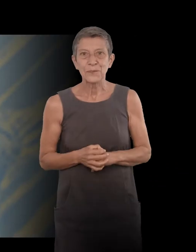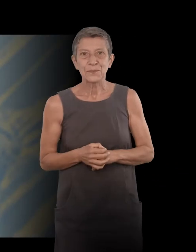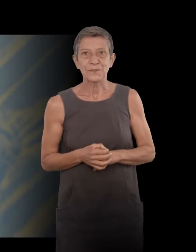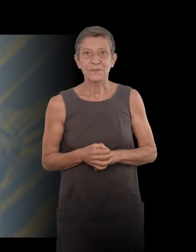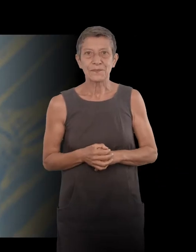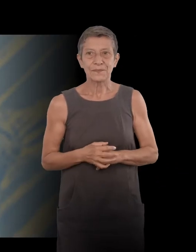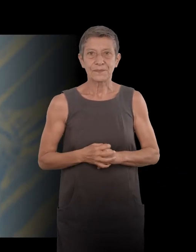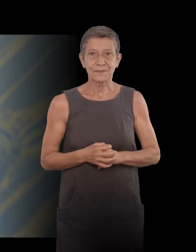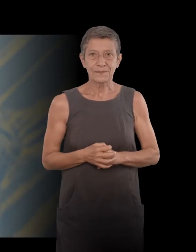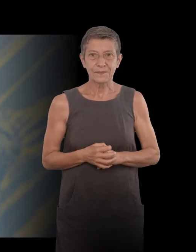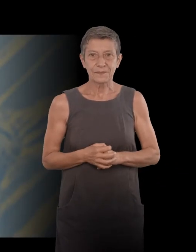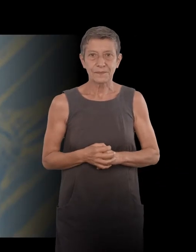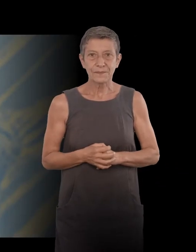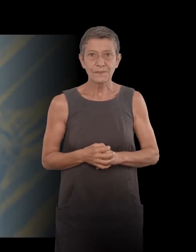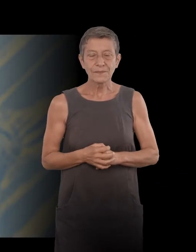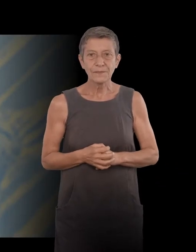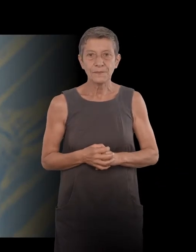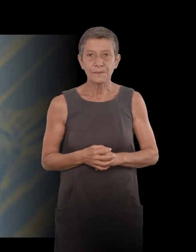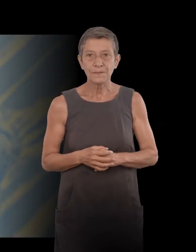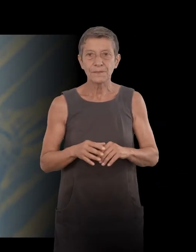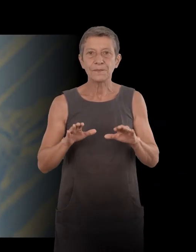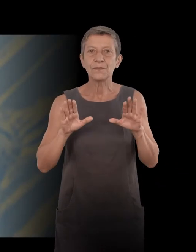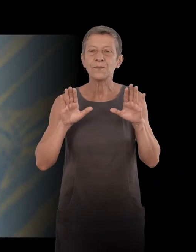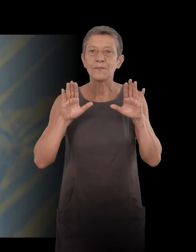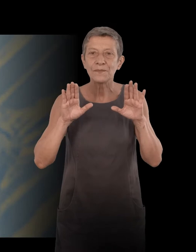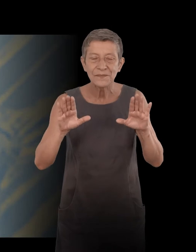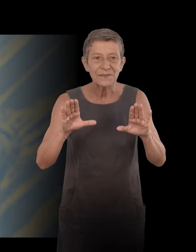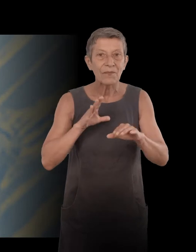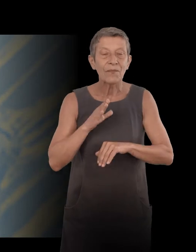improvisation, have the impression that you have made,